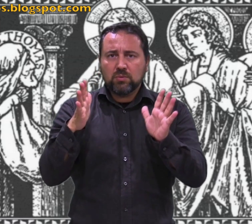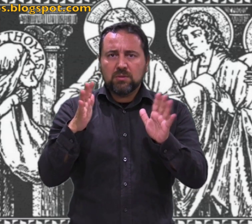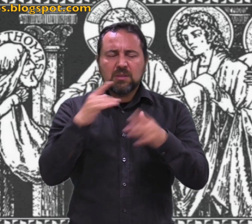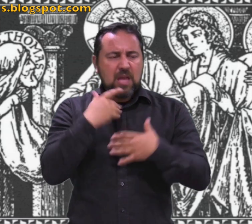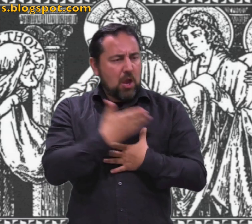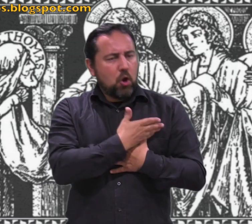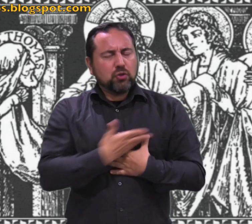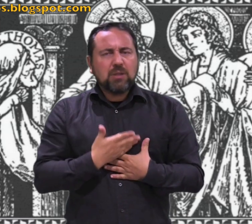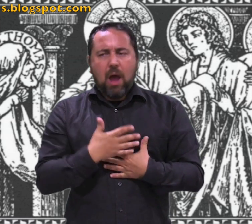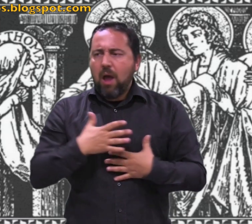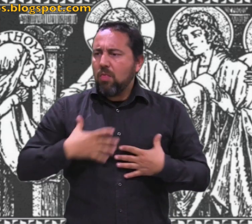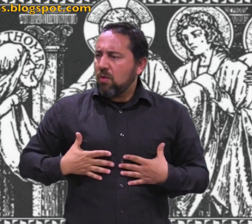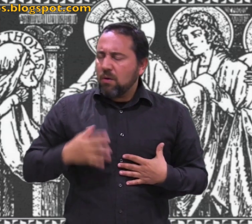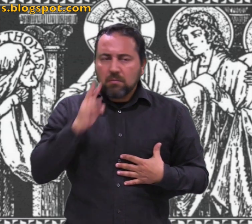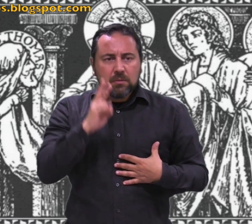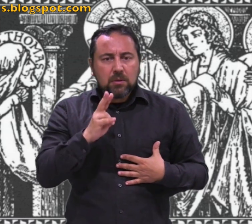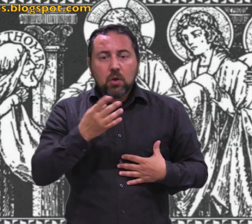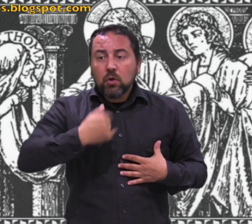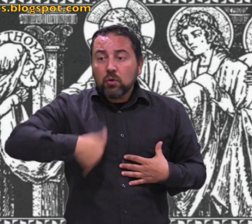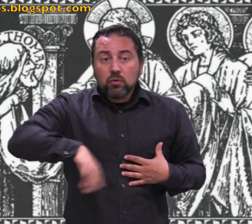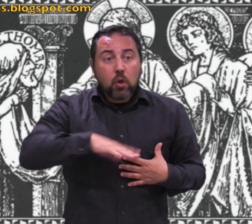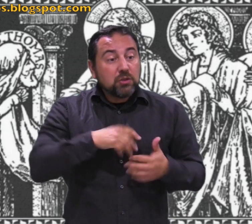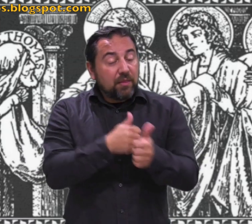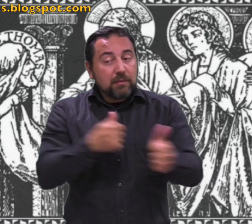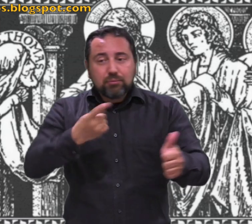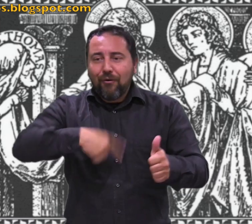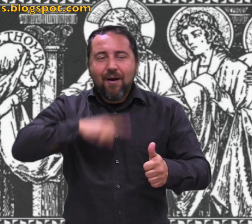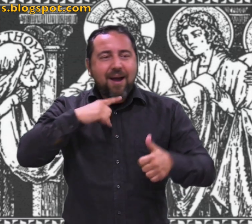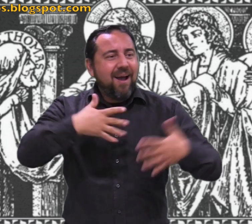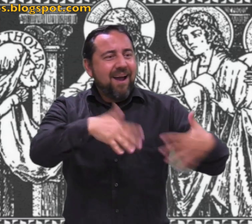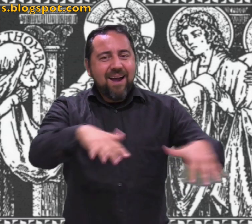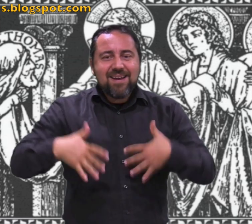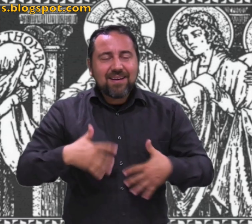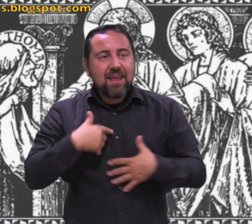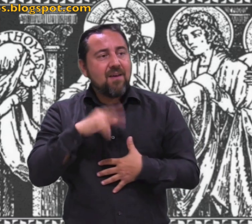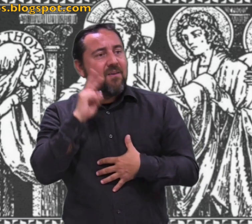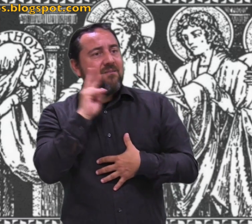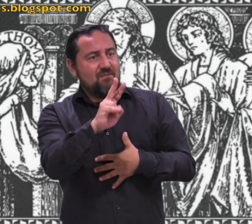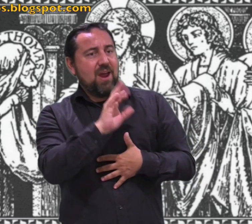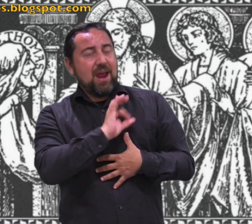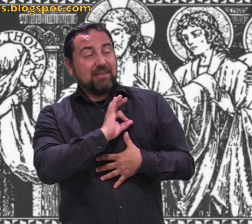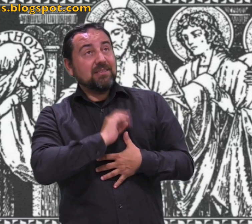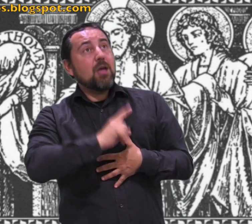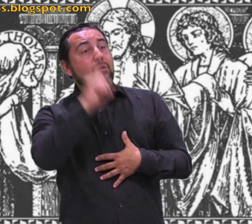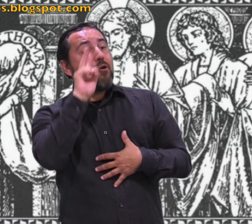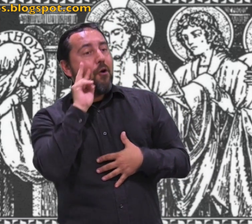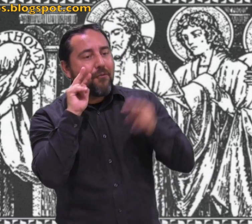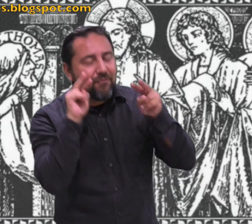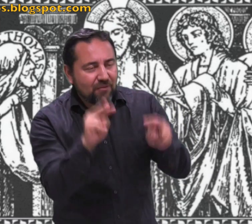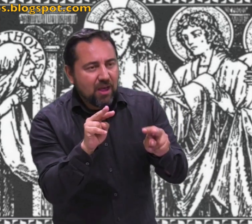enseñó las manos y el costado. Y los discípulos se llenaron de alegría al ver al Señor.